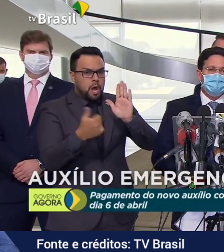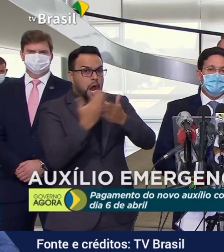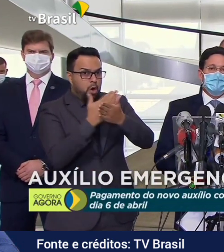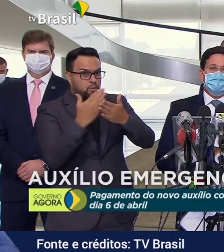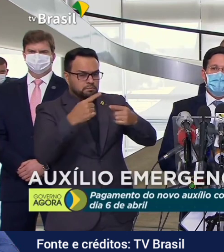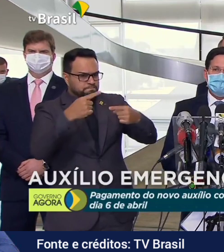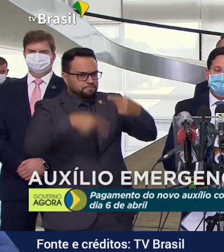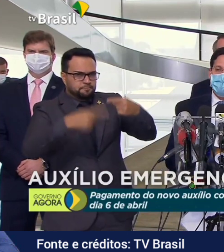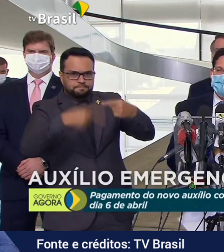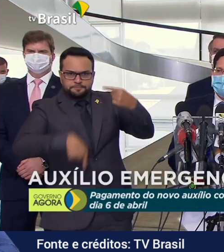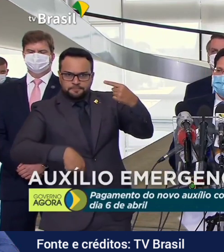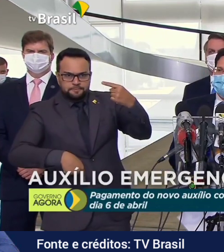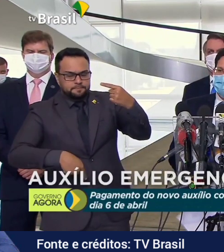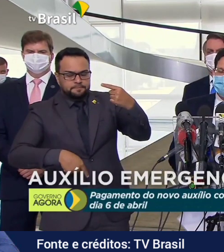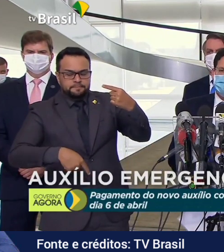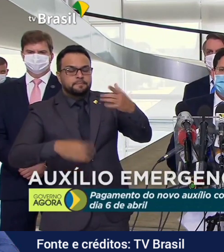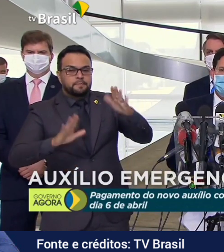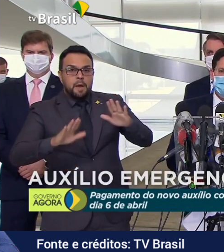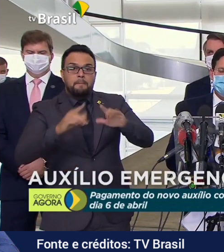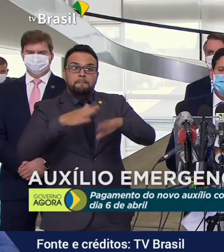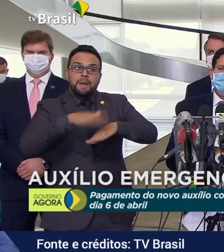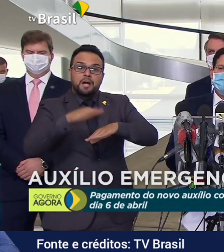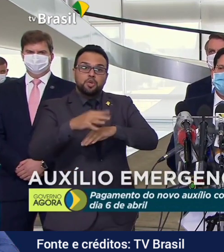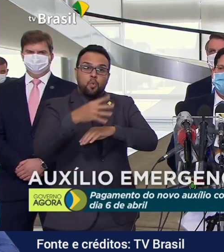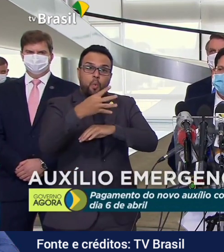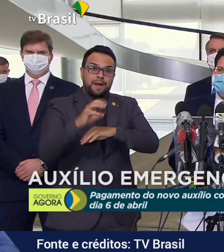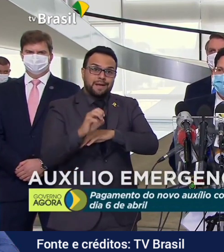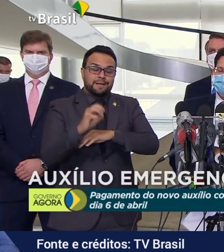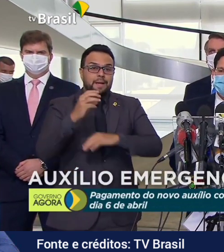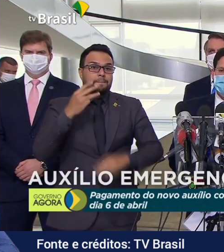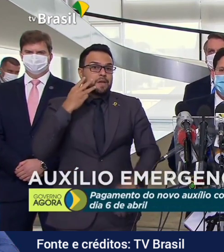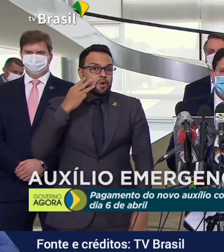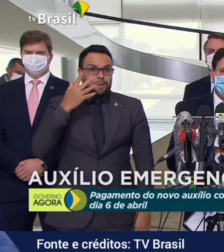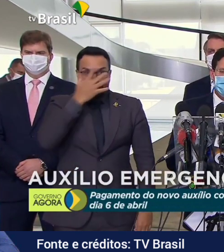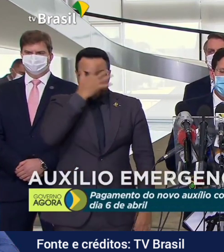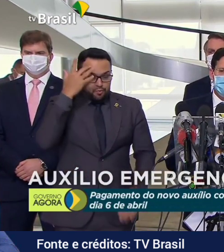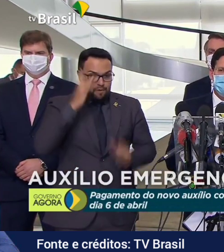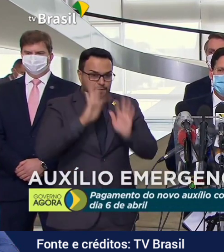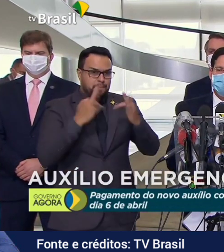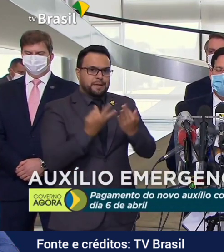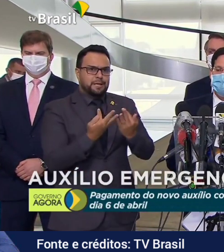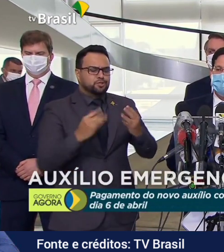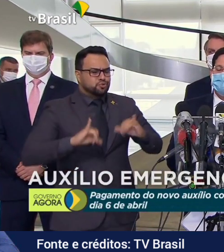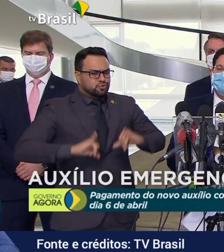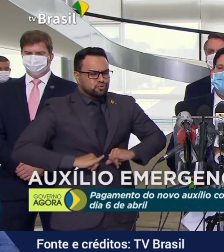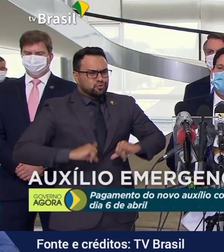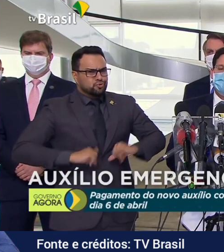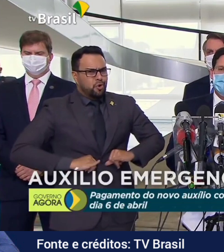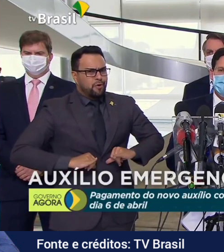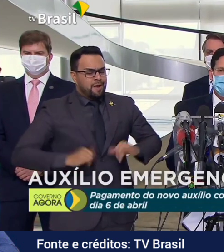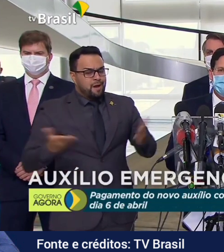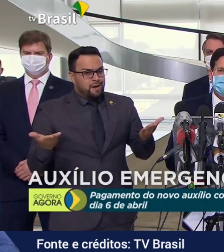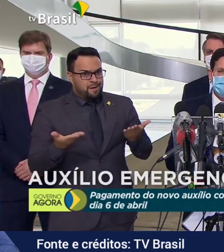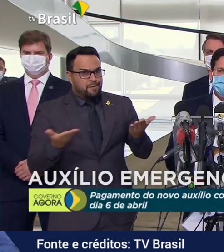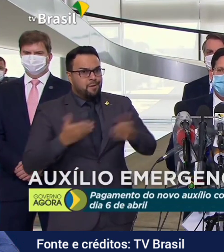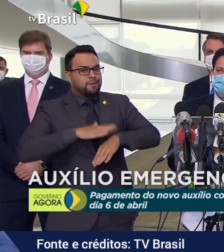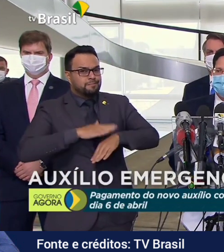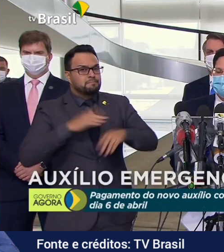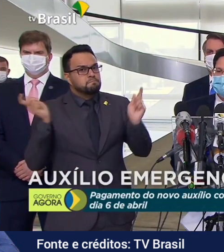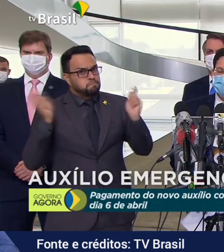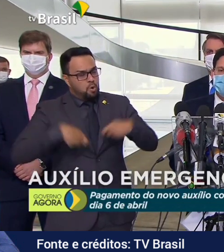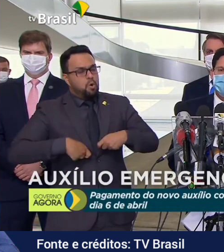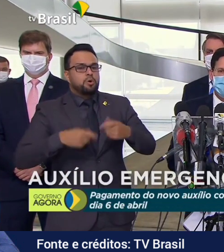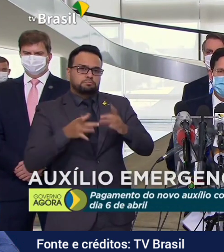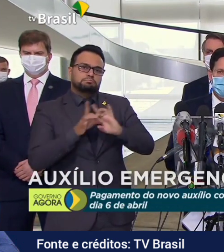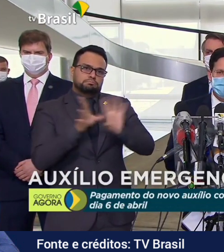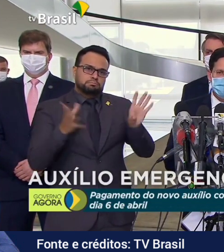dúvida nenhuma, mais de 40 milhões de famílias que passam por situação muito sofrida nesse momento poderão ter acesso e o